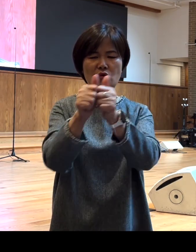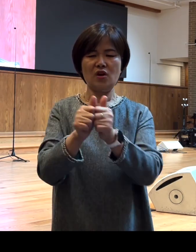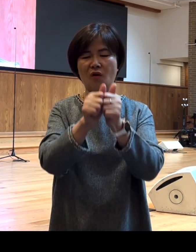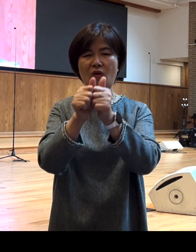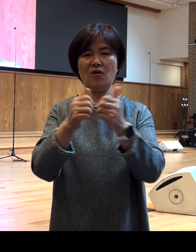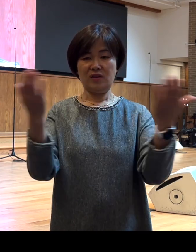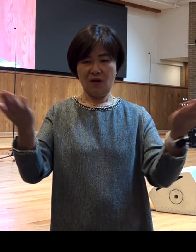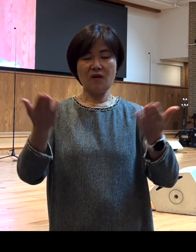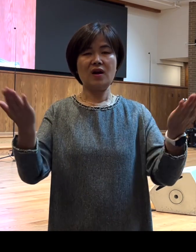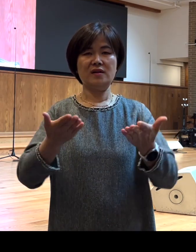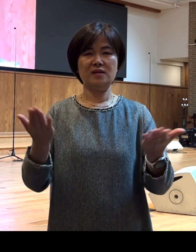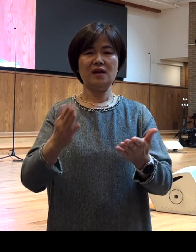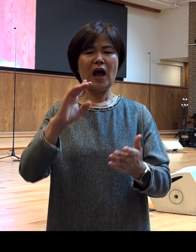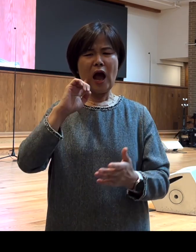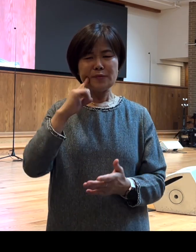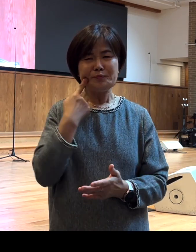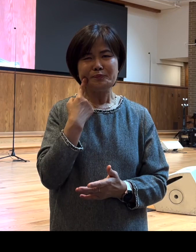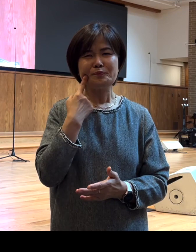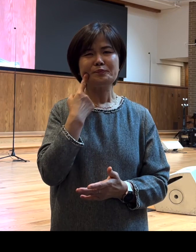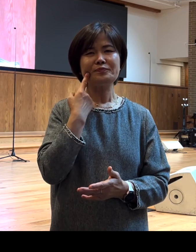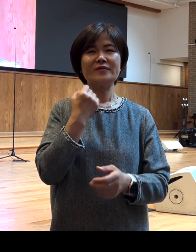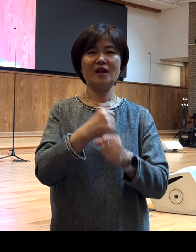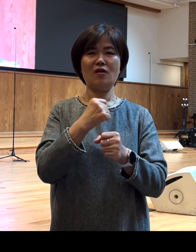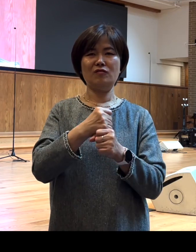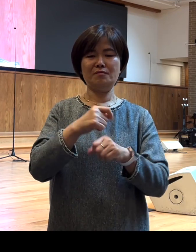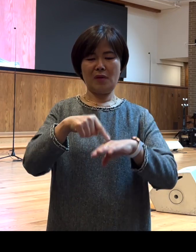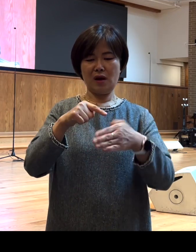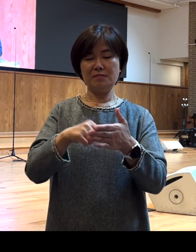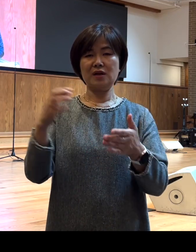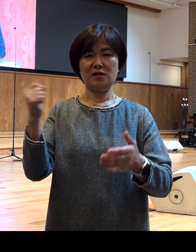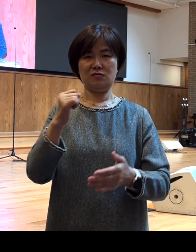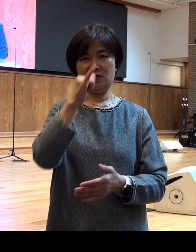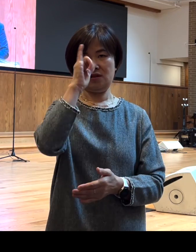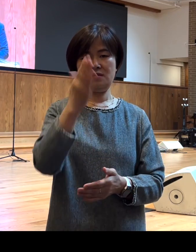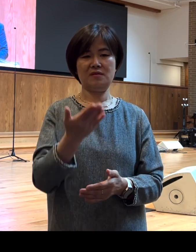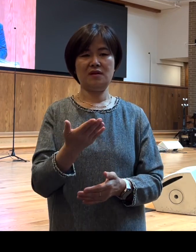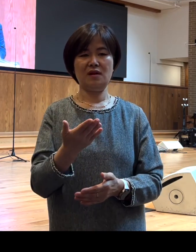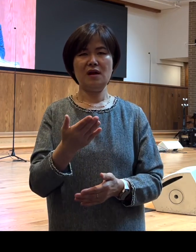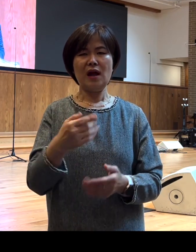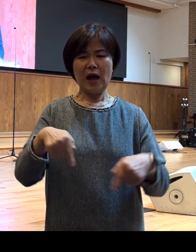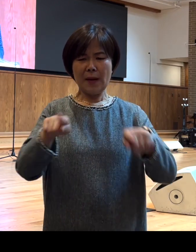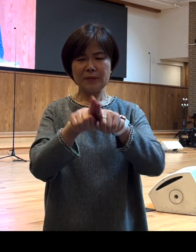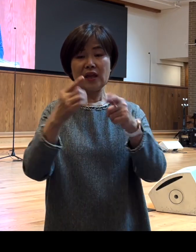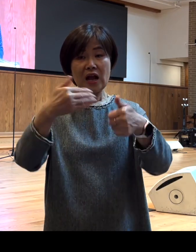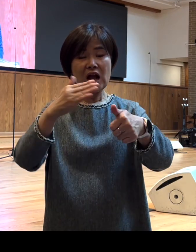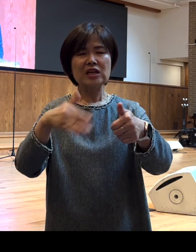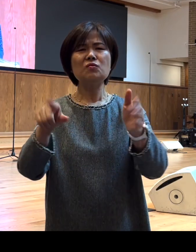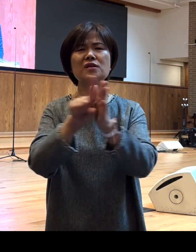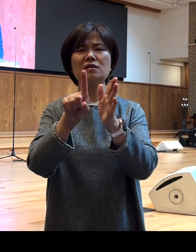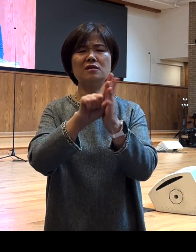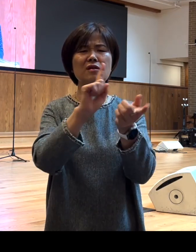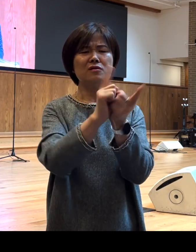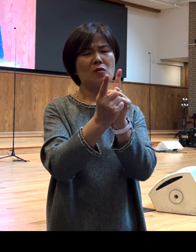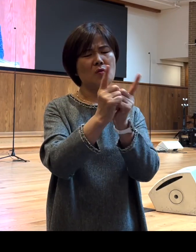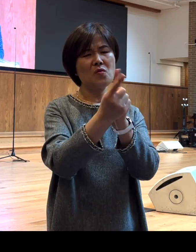어떤 아름다움 미학을 가지고 있었습니다 여러분 함께 가기 위해서는 서로의 다름을 인정해야 합니다